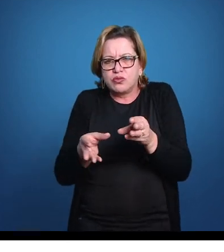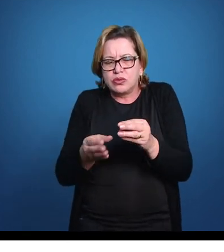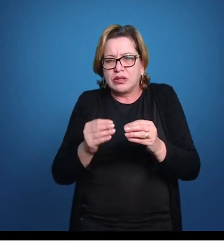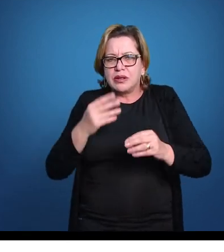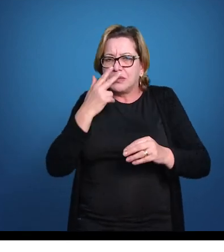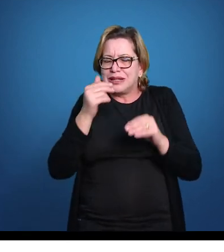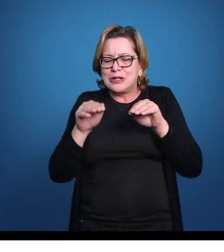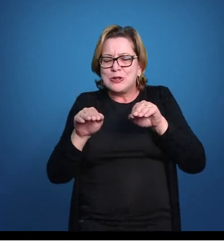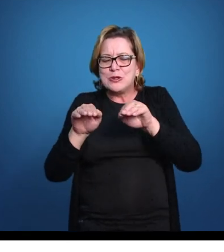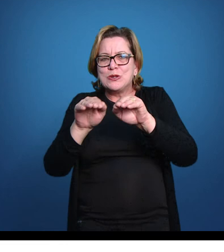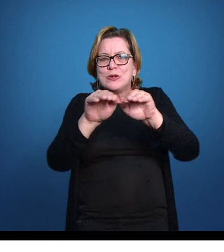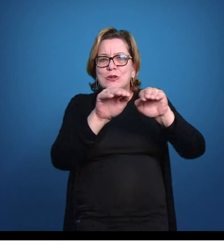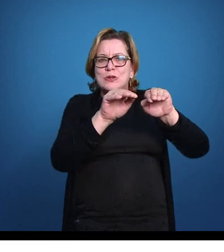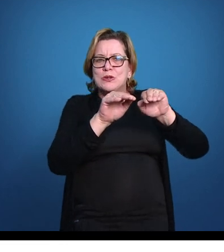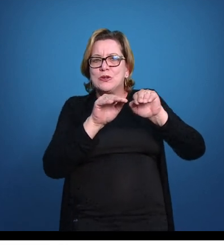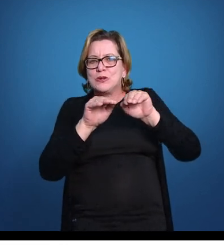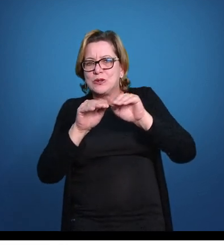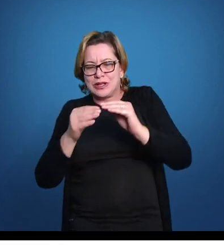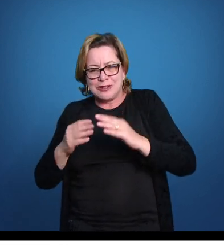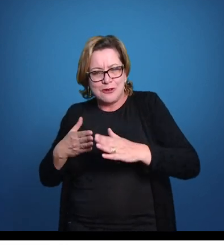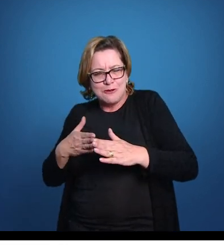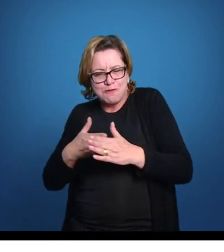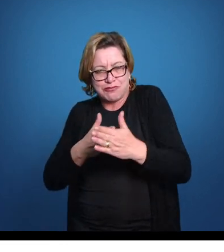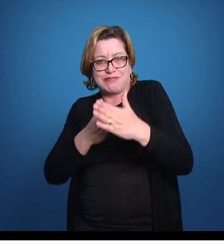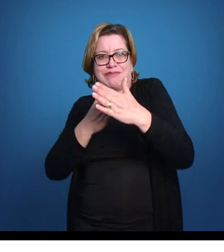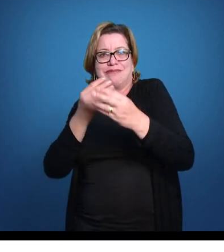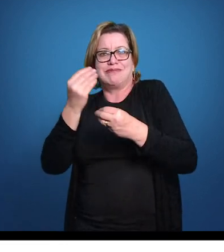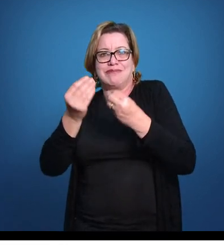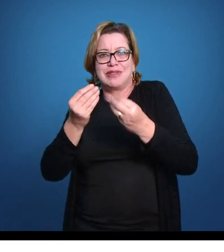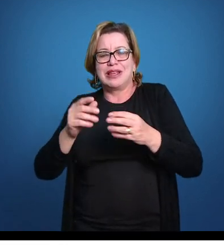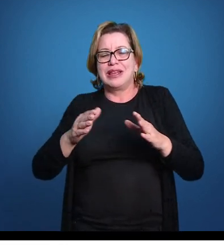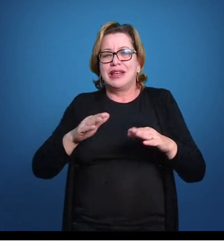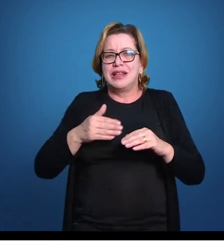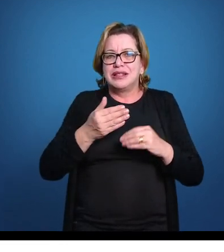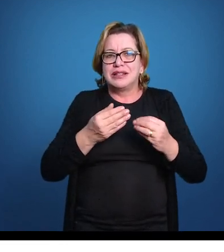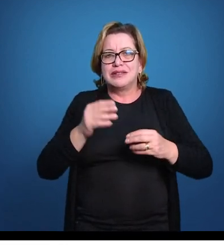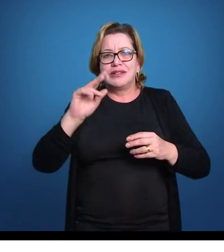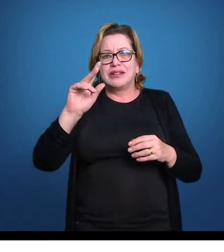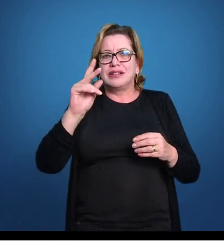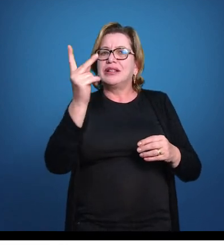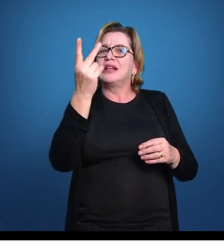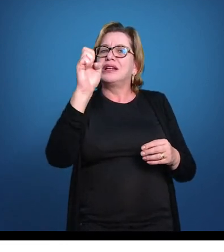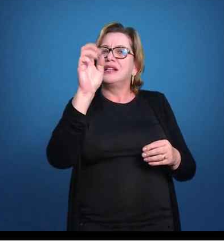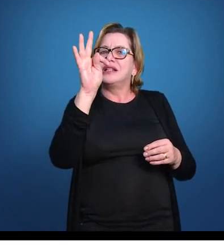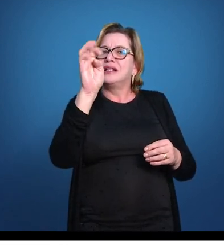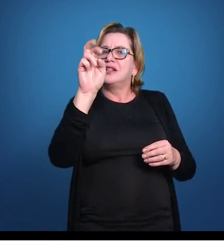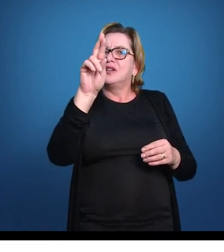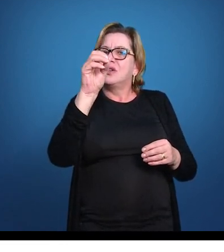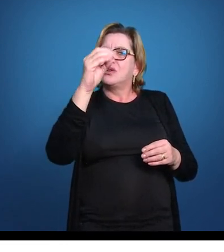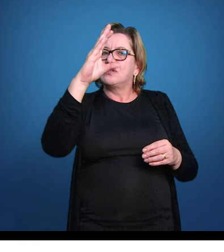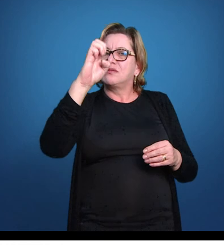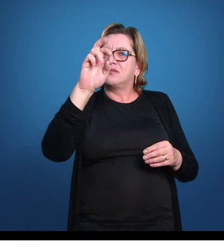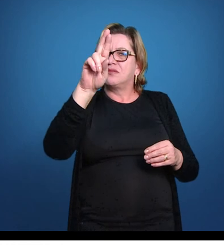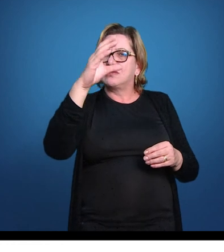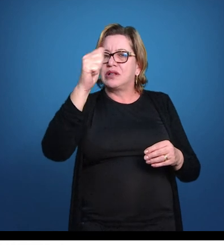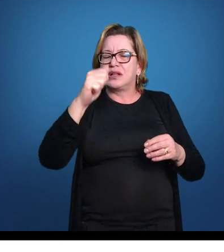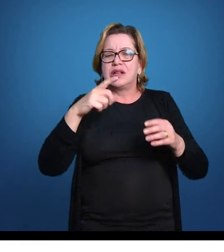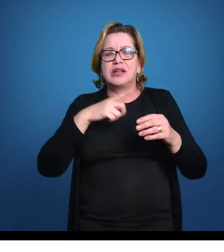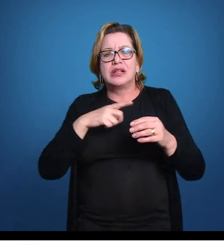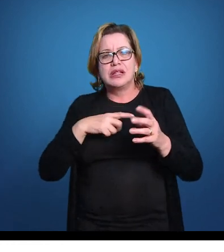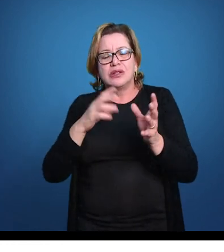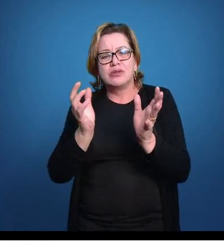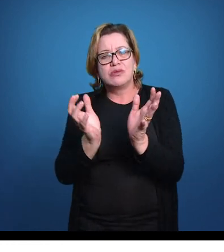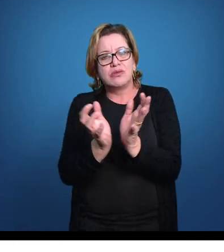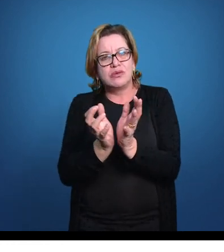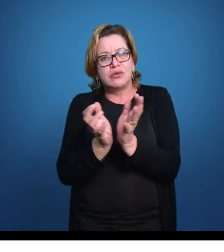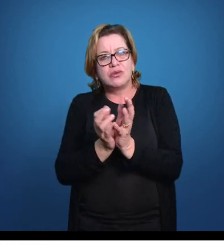força de propulsão que ela pode exercer. É uma outra nadadeira heterocerca que vai aparecer em alguns, no grupo dos